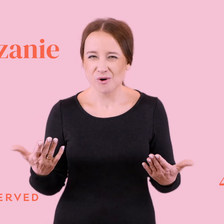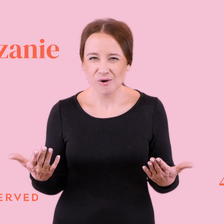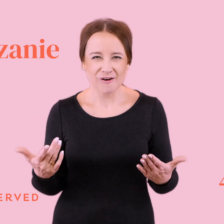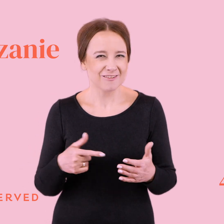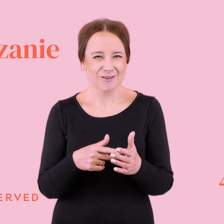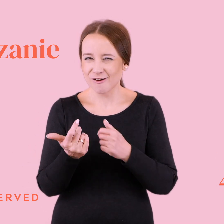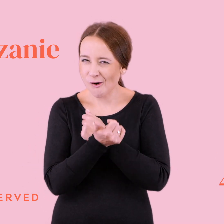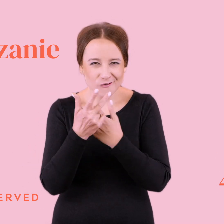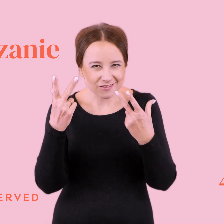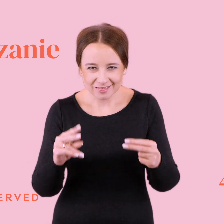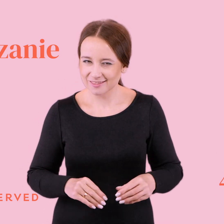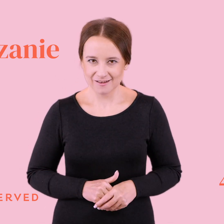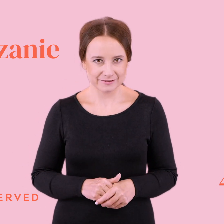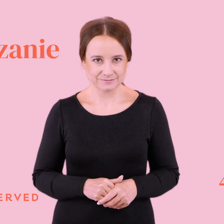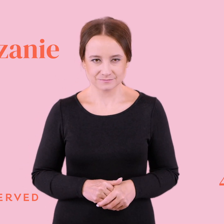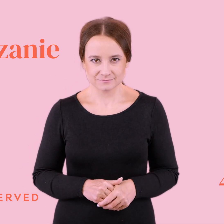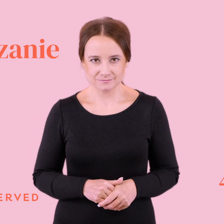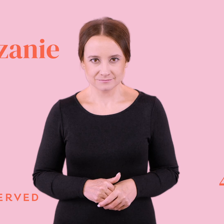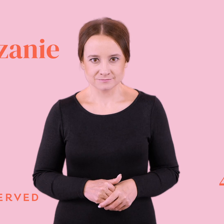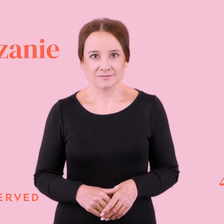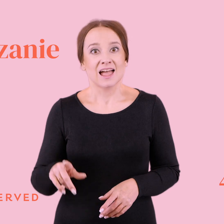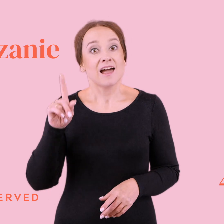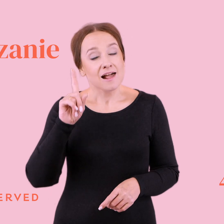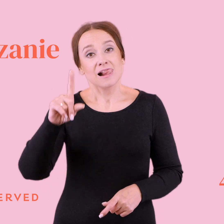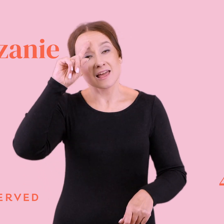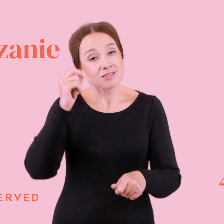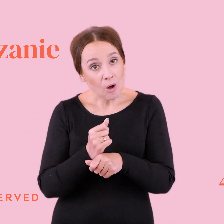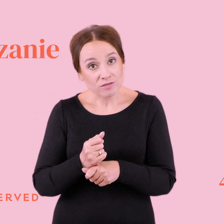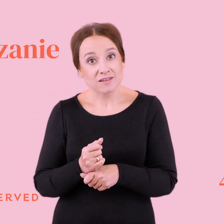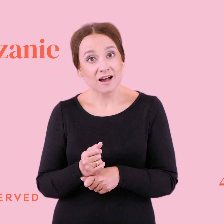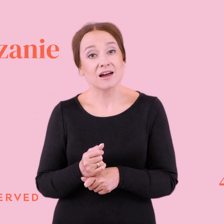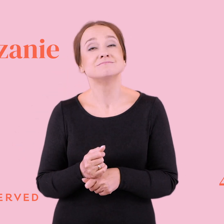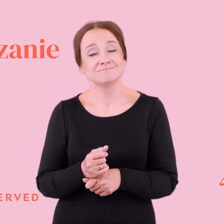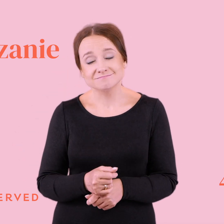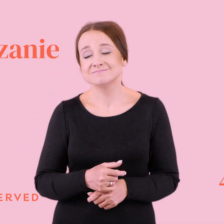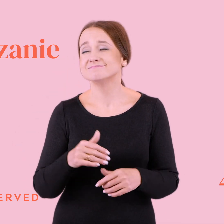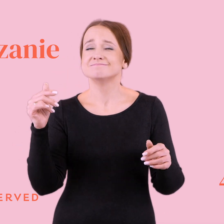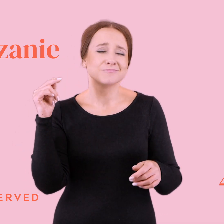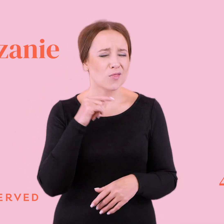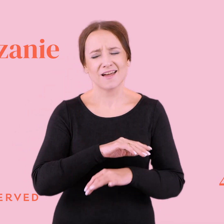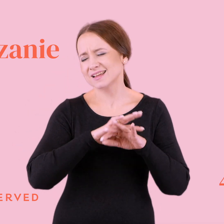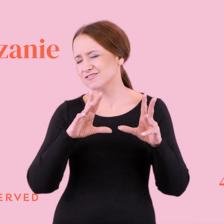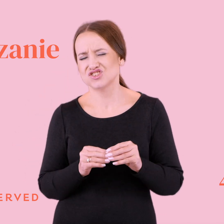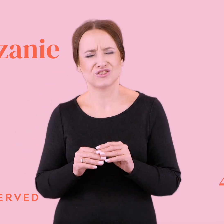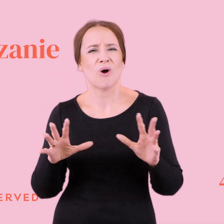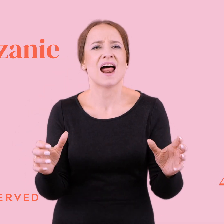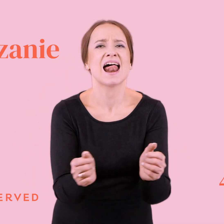nie na tym polega, ale no idiotka się potrafi, jak dobrze wiemy, złapać każdej deski ratunku, żeby było po jej